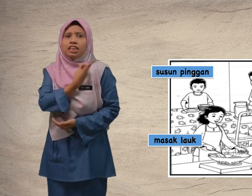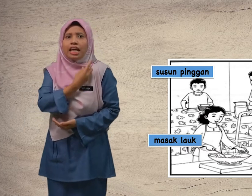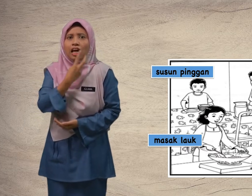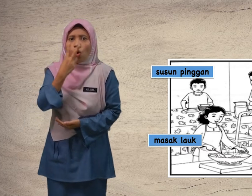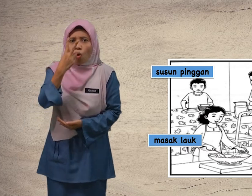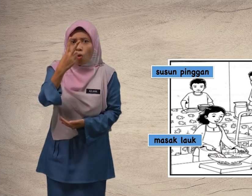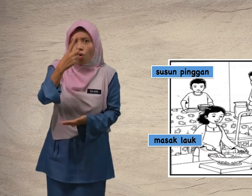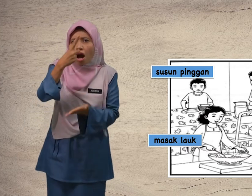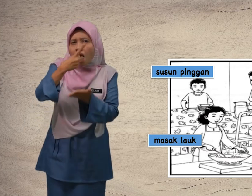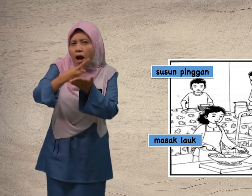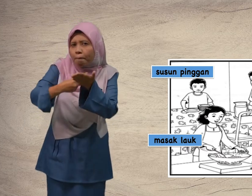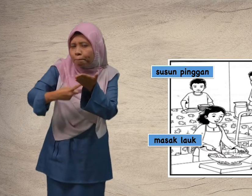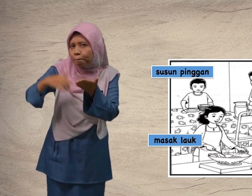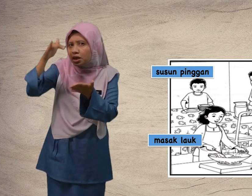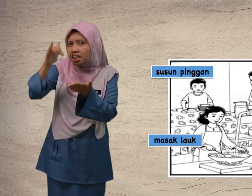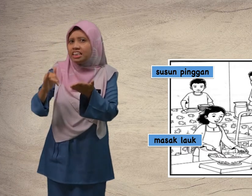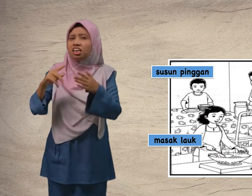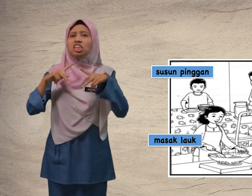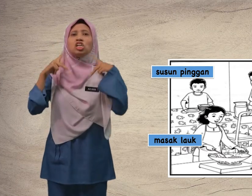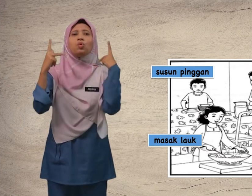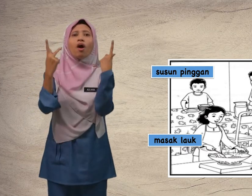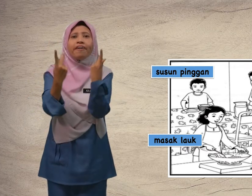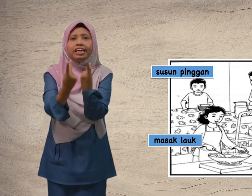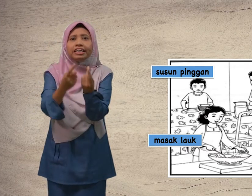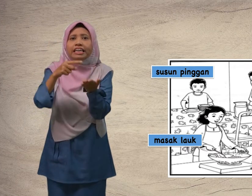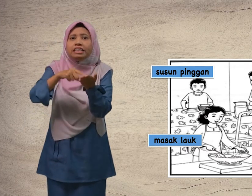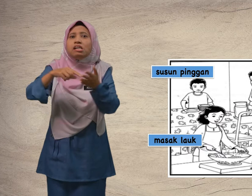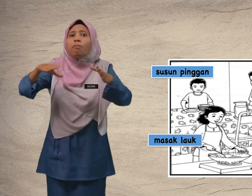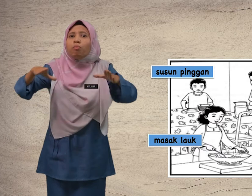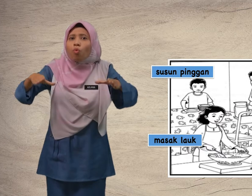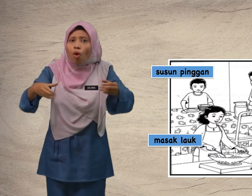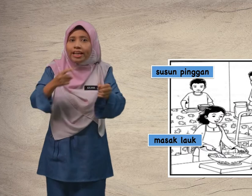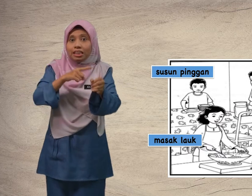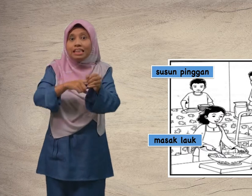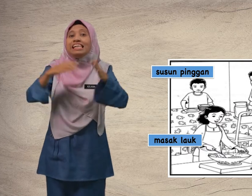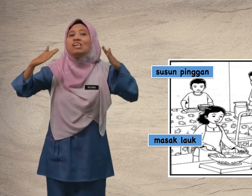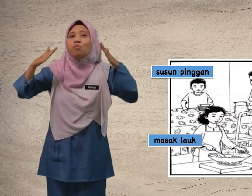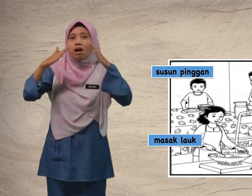tengok apa yang keluarga ini buat di rumah.